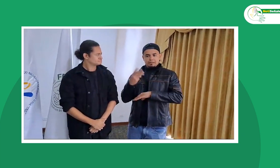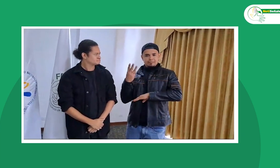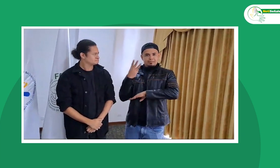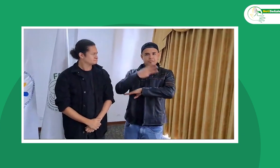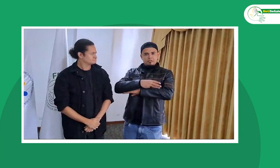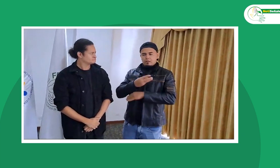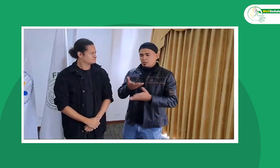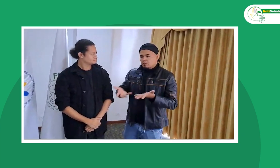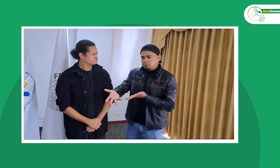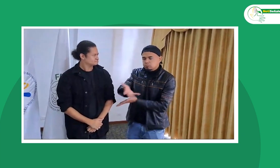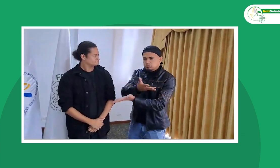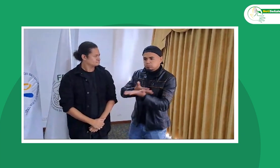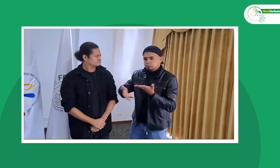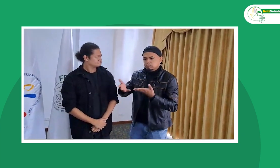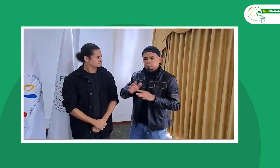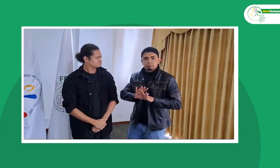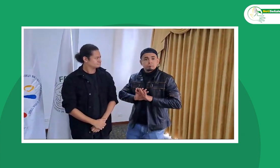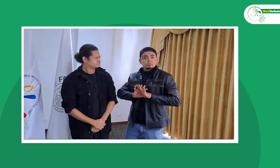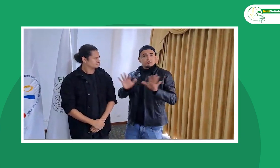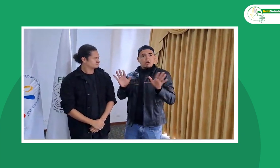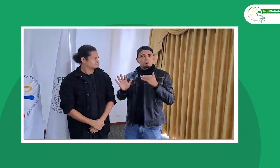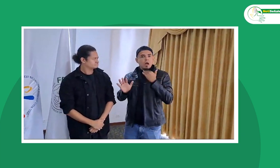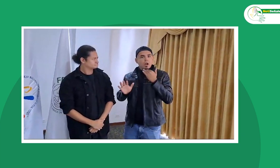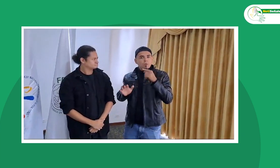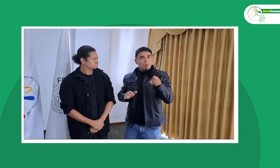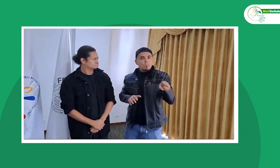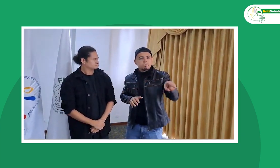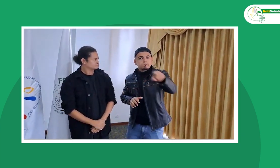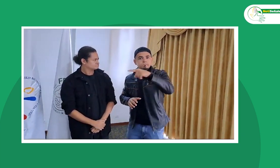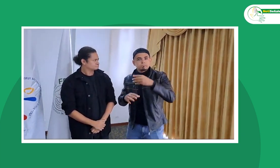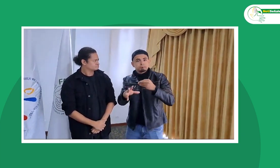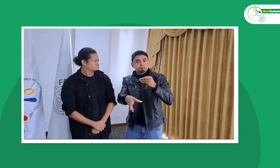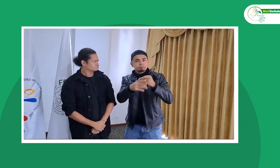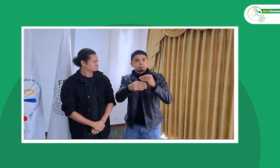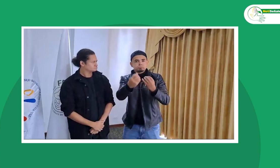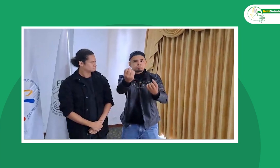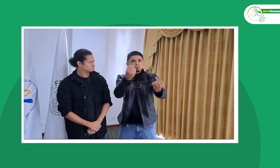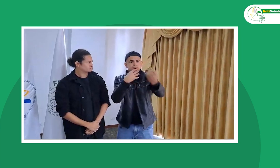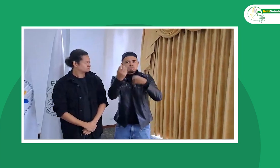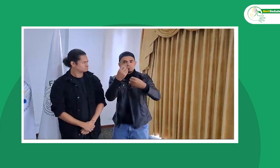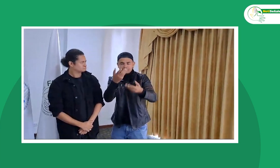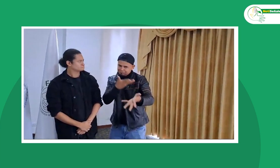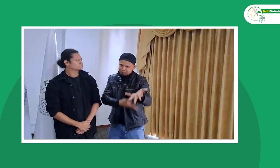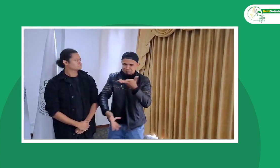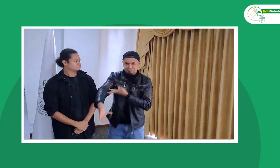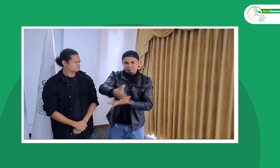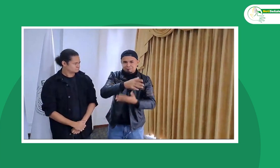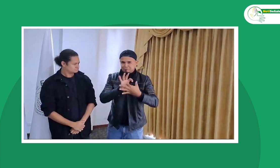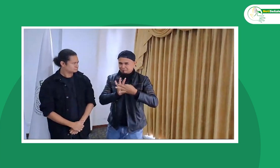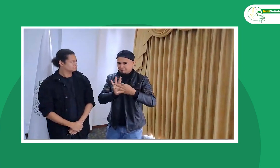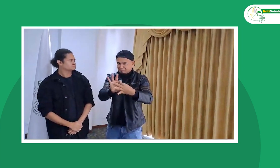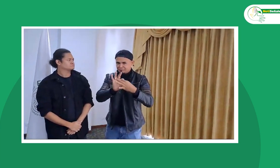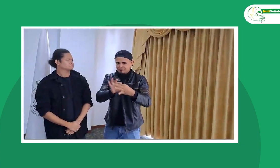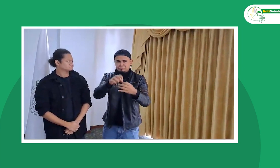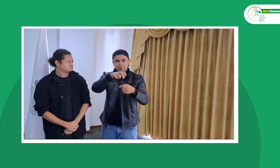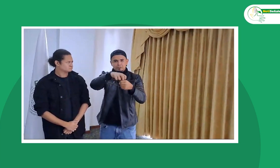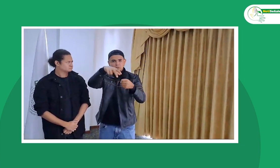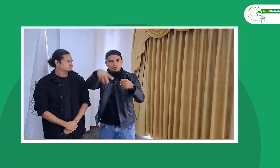tres días estuvimos dialogando y los mensajes que ustedes nos hagan llegar los pondremos en tema de discusión para